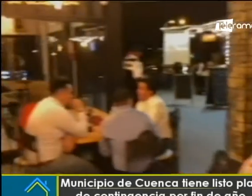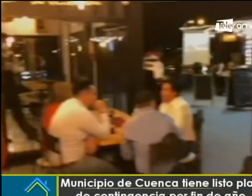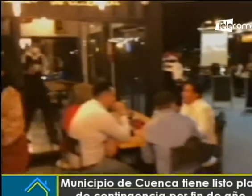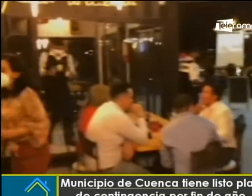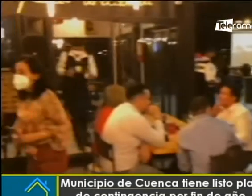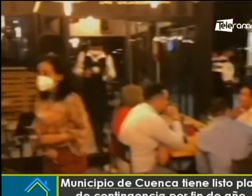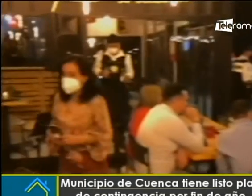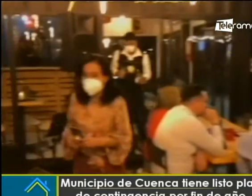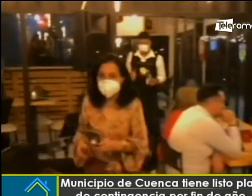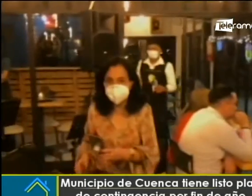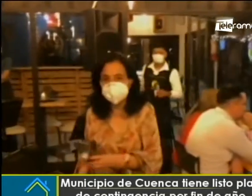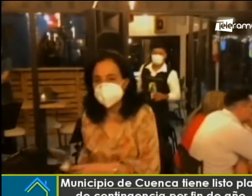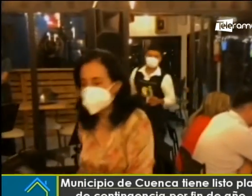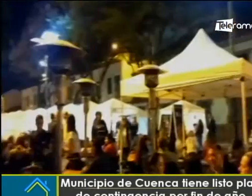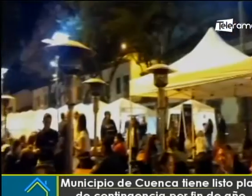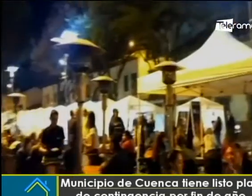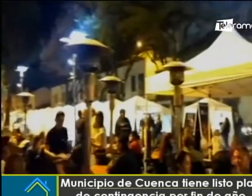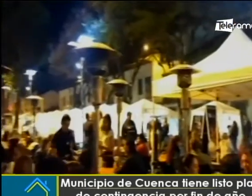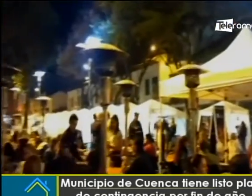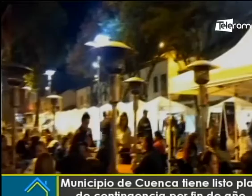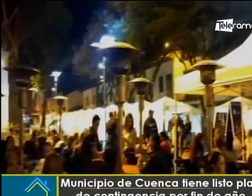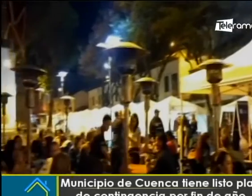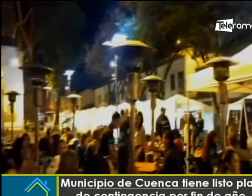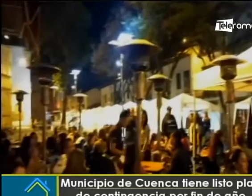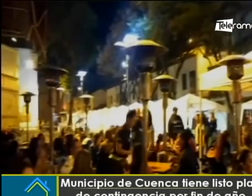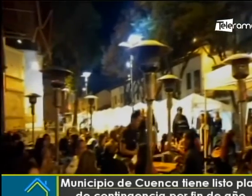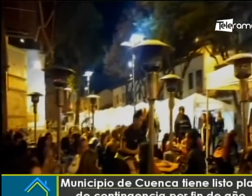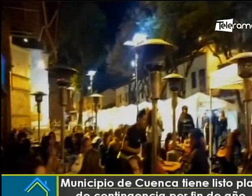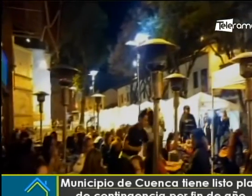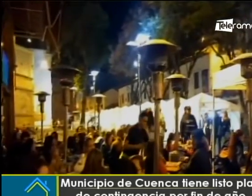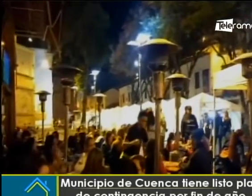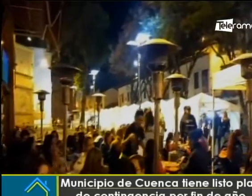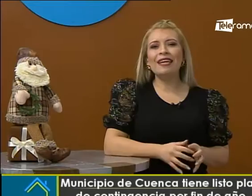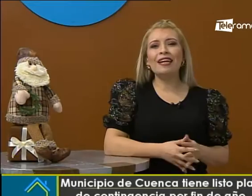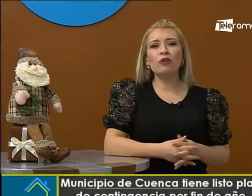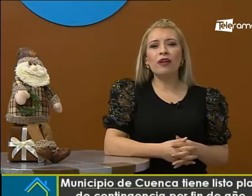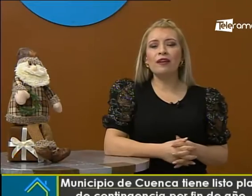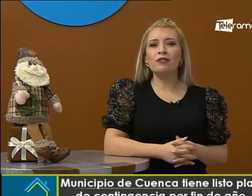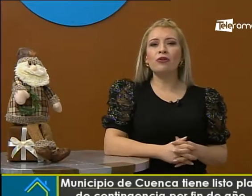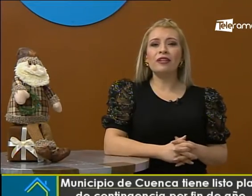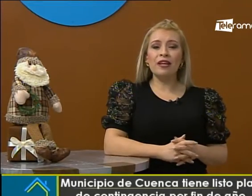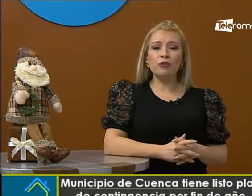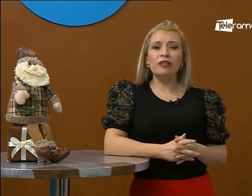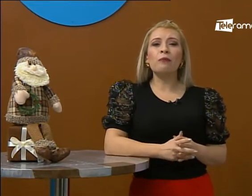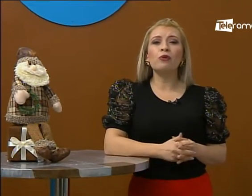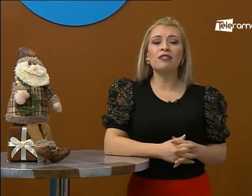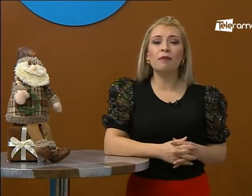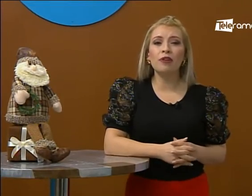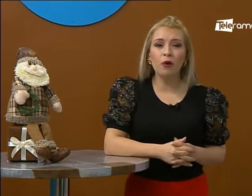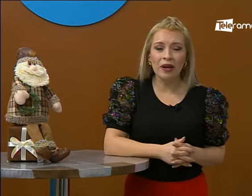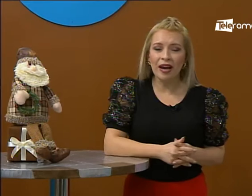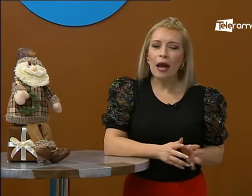evitar incidentes? Pues les comento que para ello vamos a conversar con Tatiana Pineda, directora de gestión de riegos del